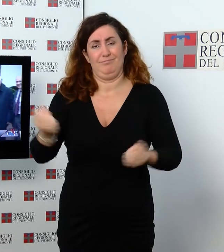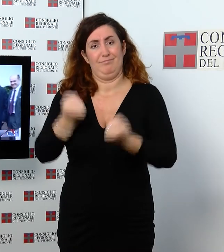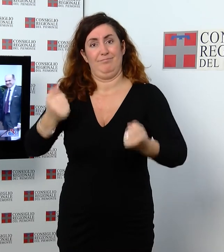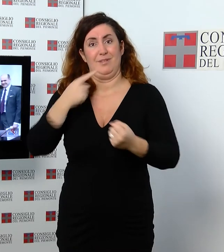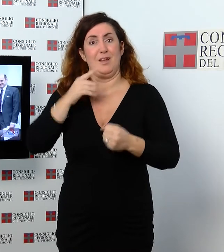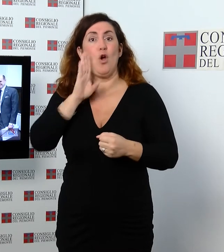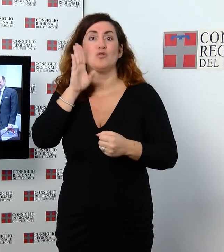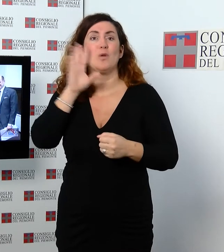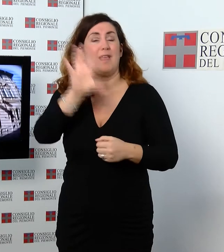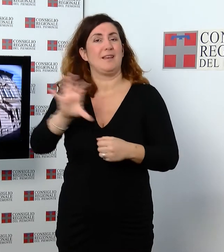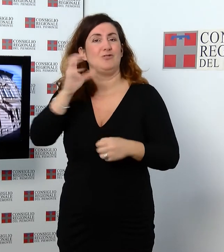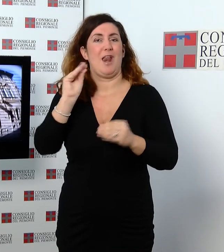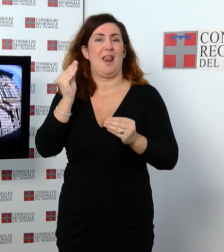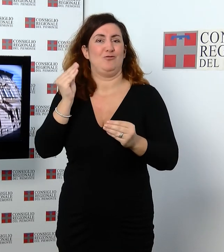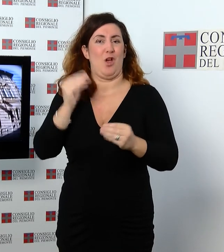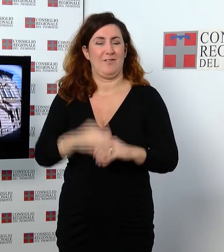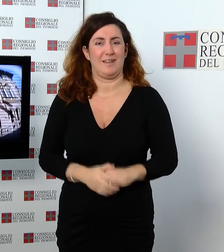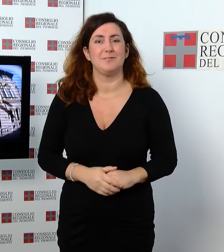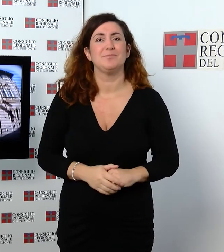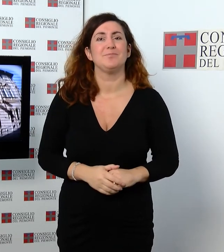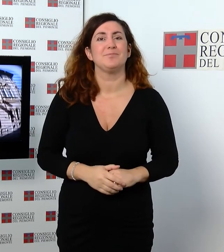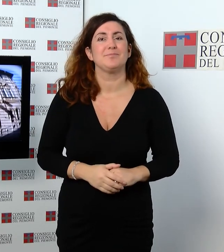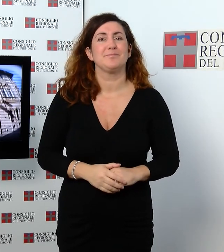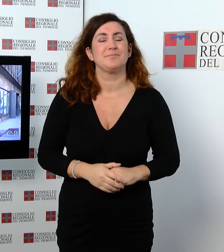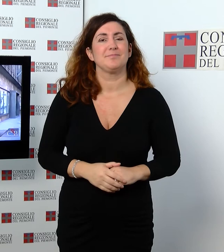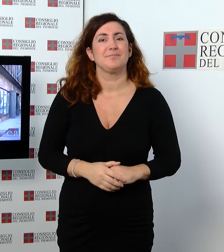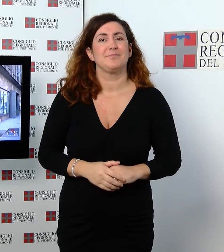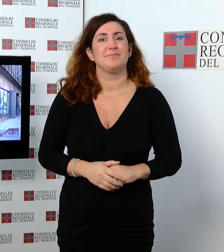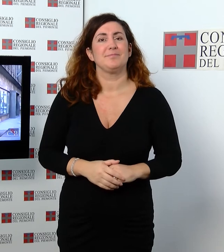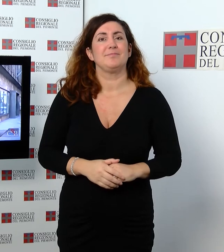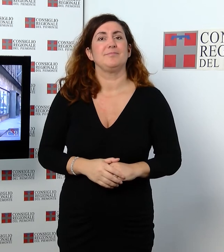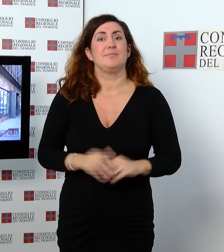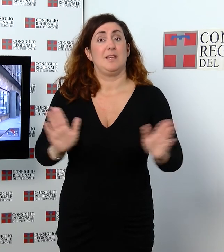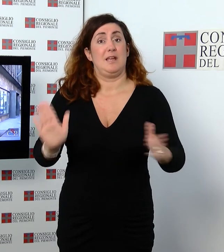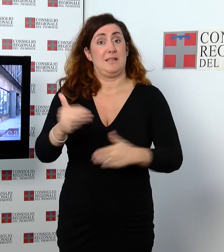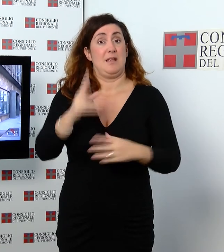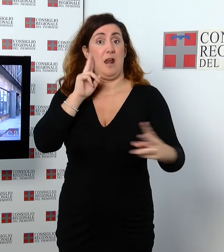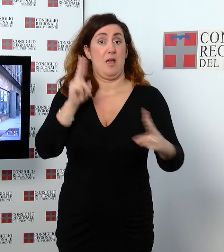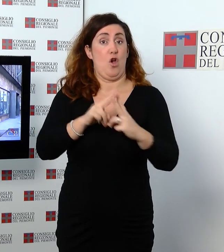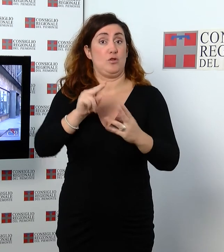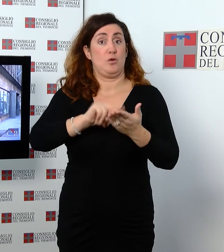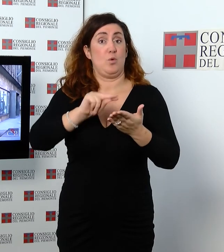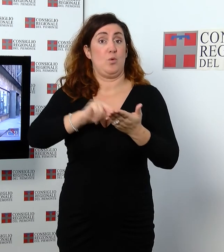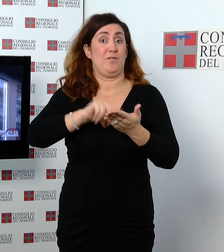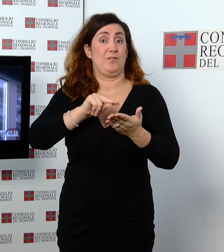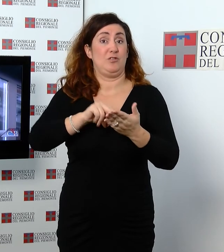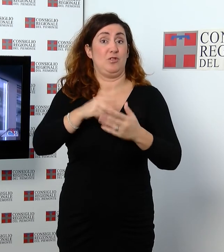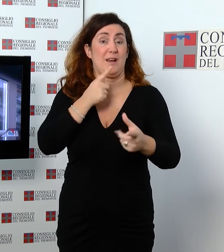giovani. Torino Incisa Nella sala incontri dell'Ufficio Relazioni con il Pubblico del Consiglio regionale in Via